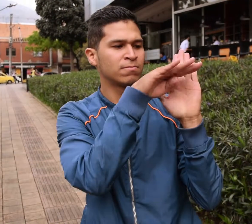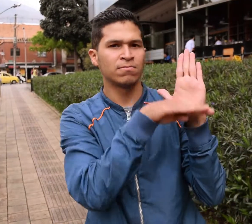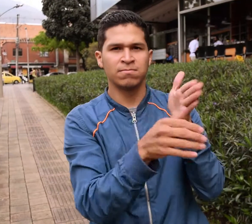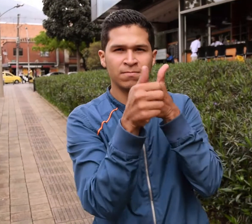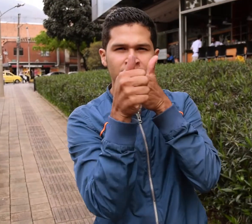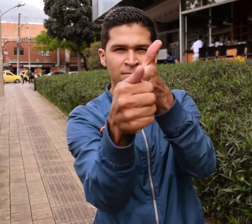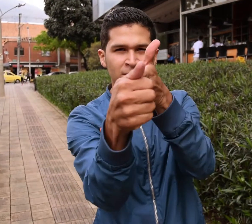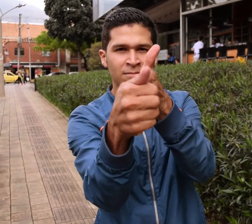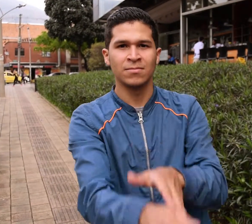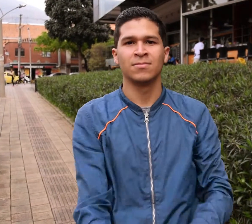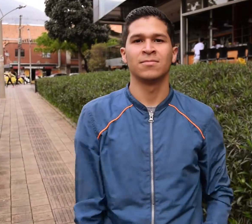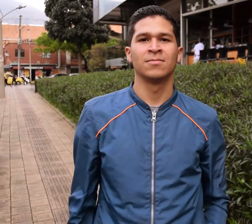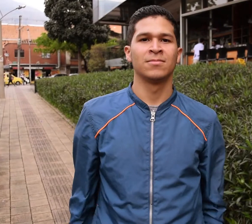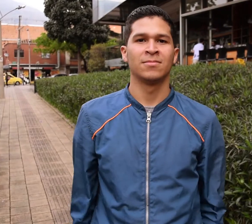Herramientas políticas para la acción.